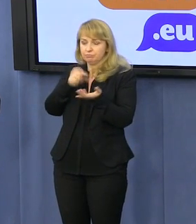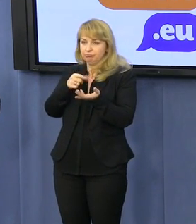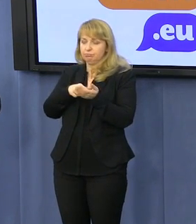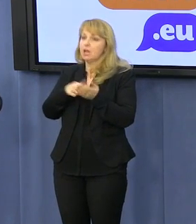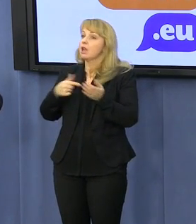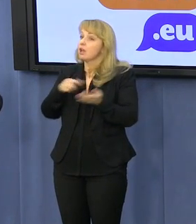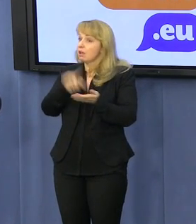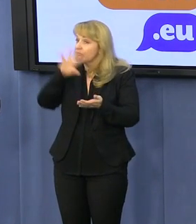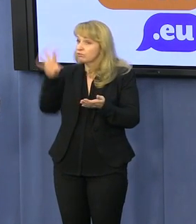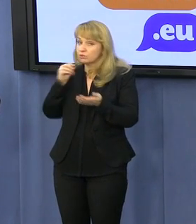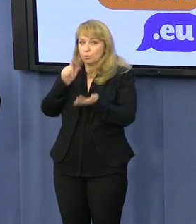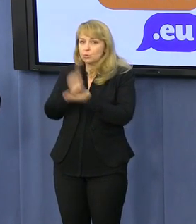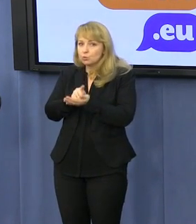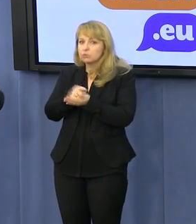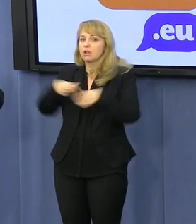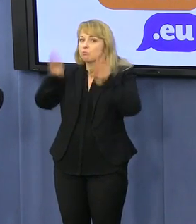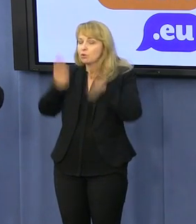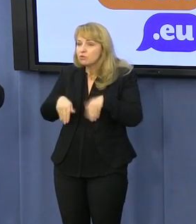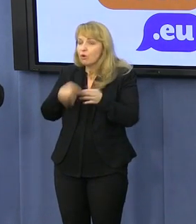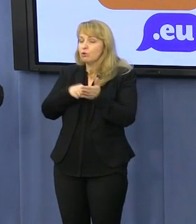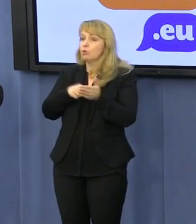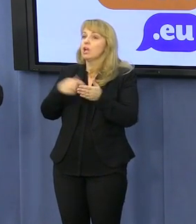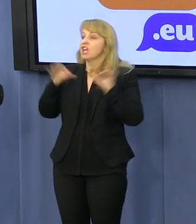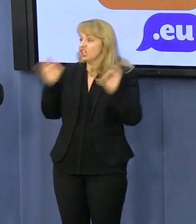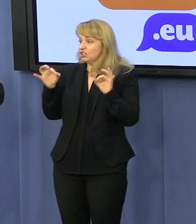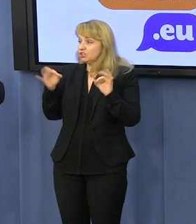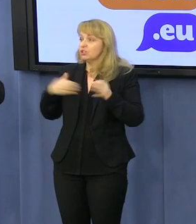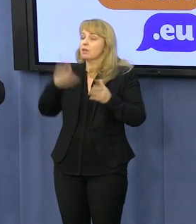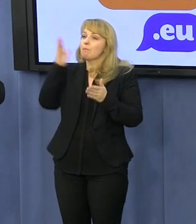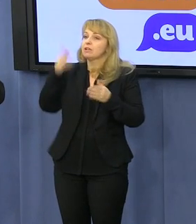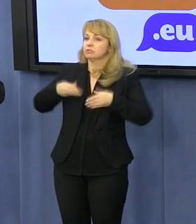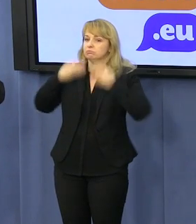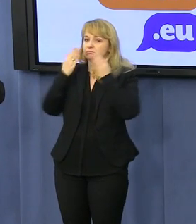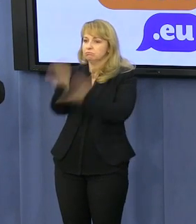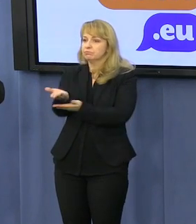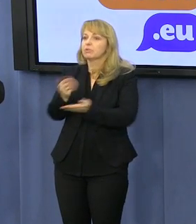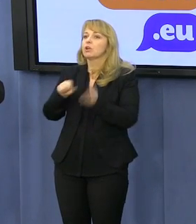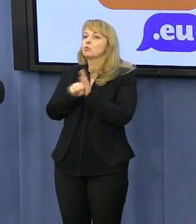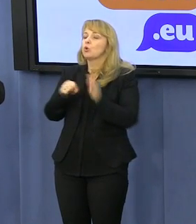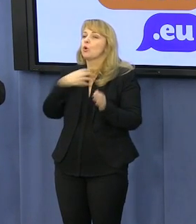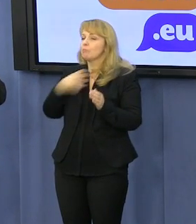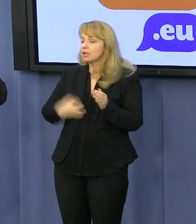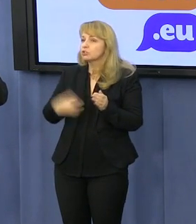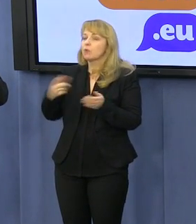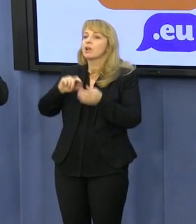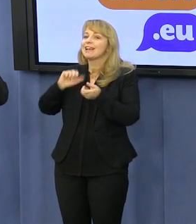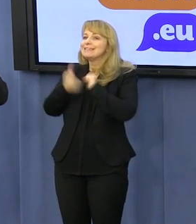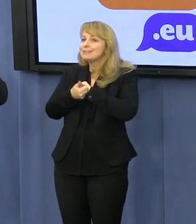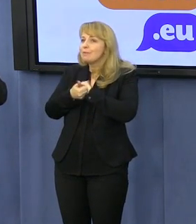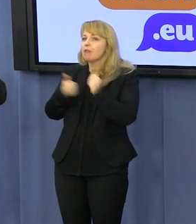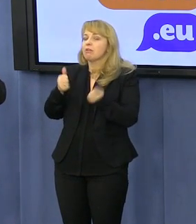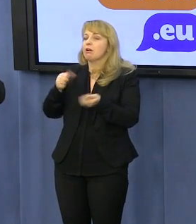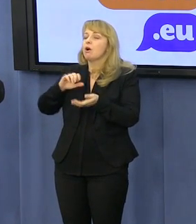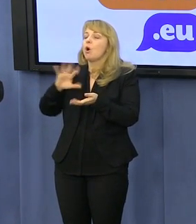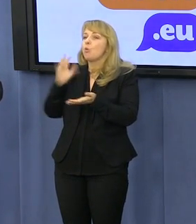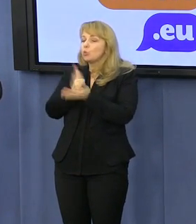żeby już dziś złożyć ustawę o zmianie ustawy dotyczącej gier